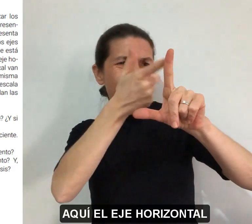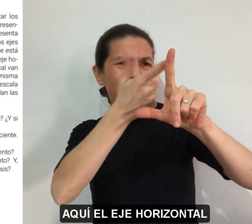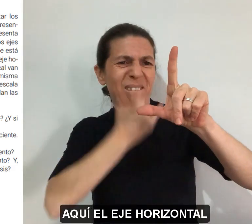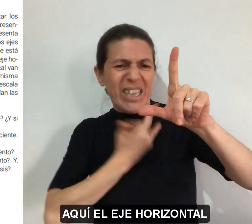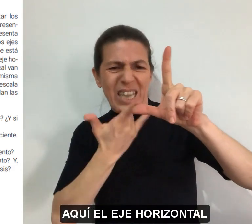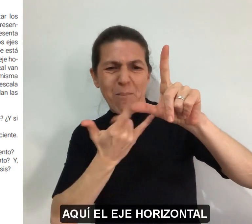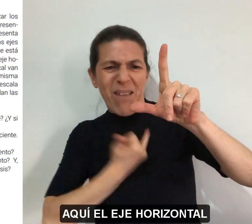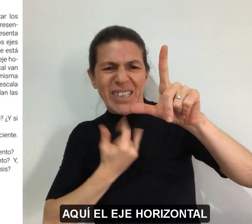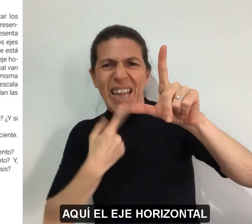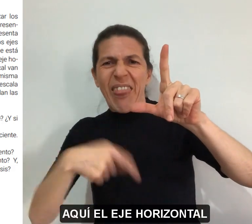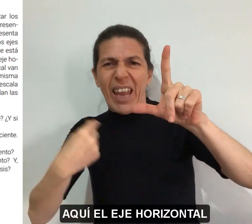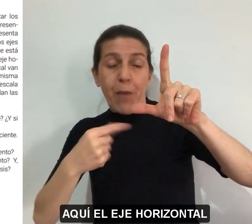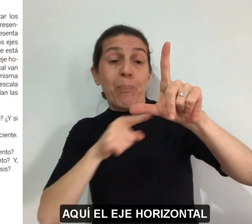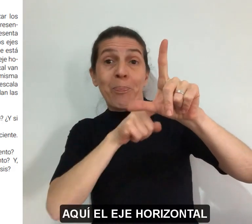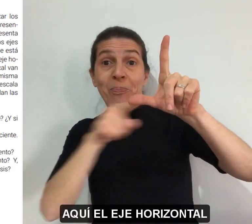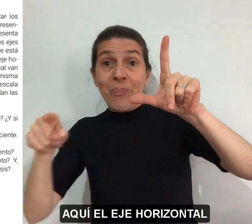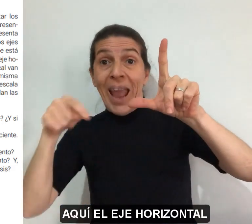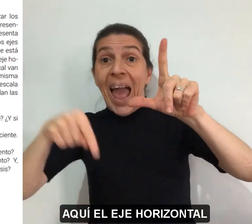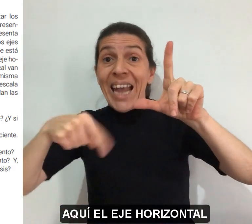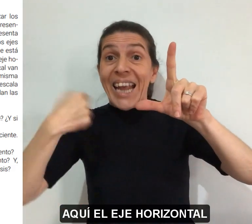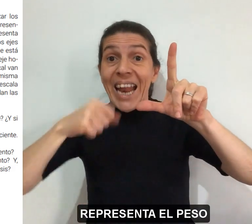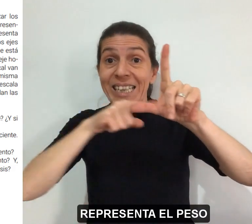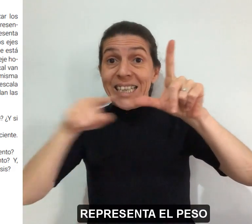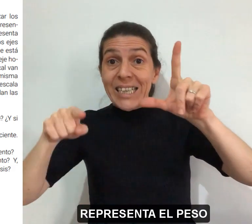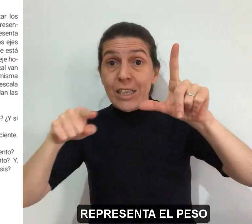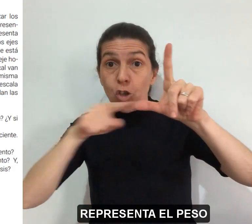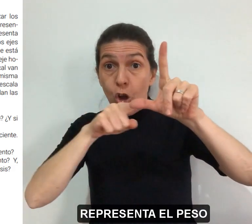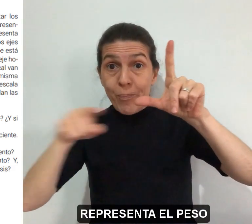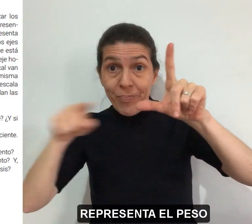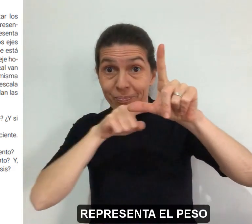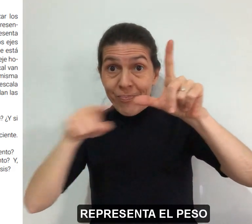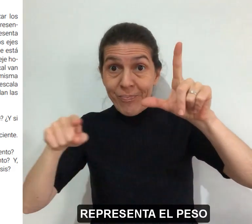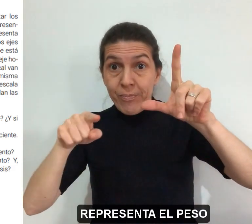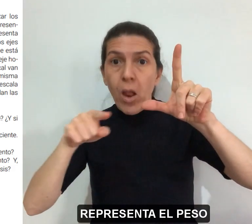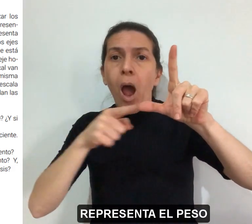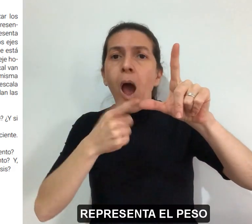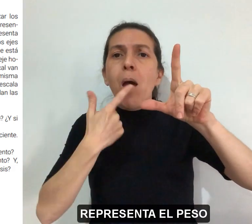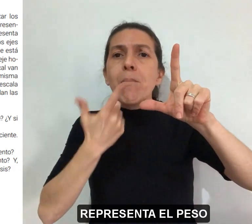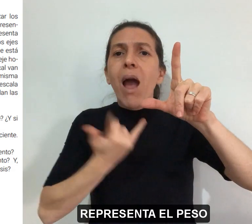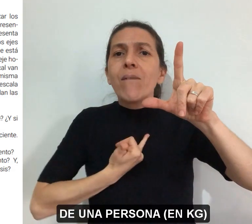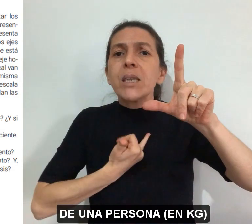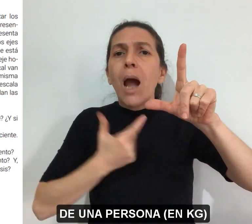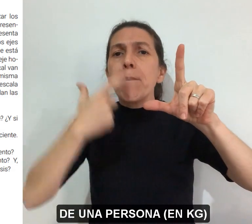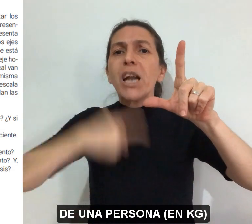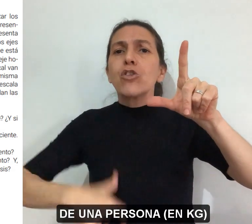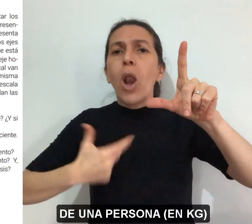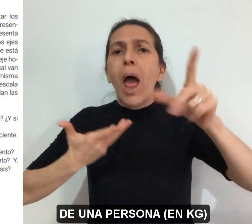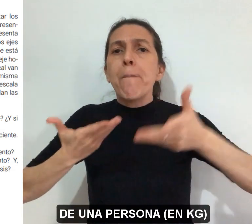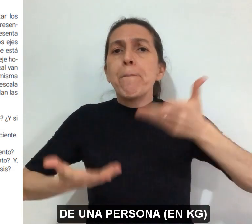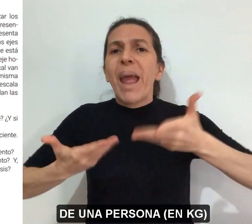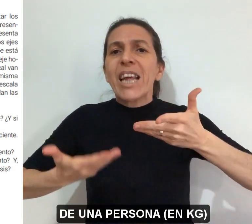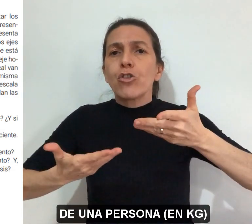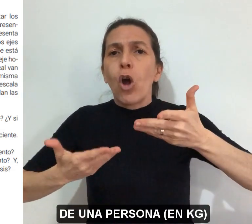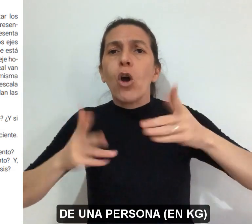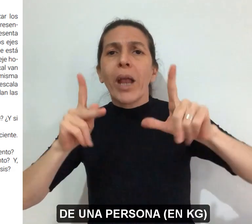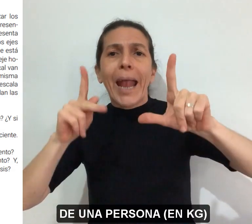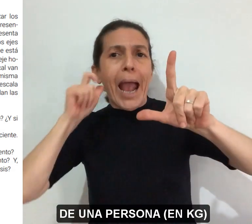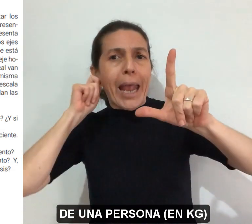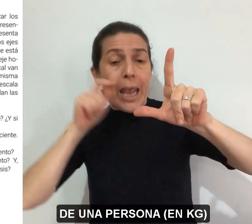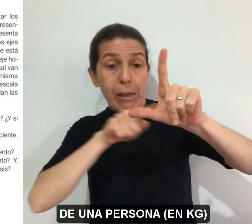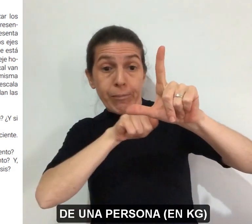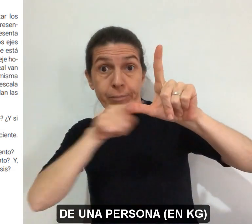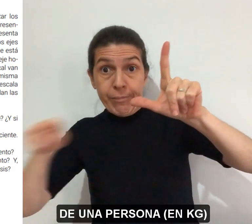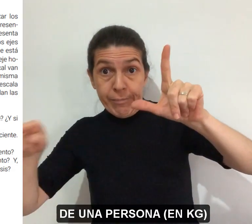aquí el eje horizontal representa el peso de una persona, en